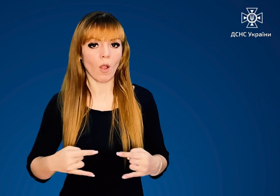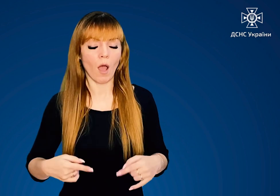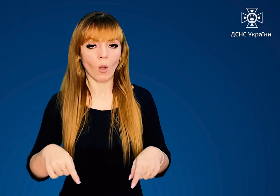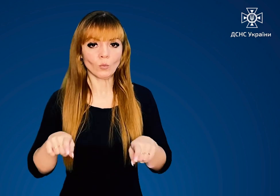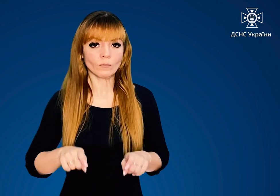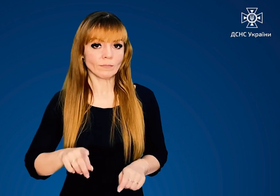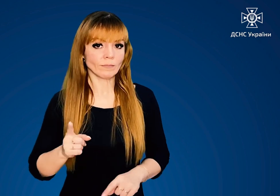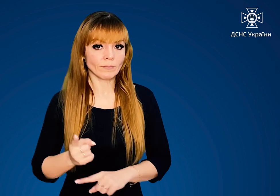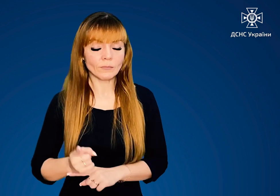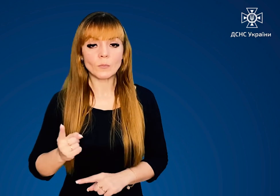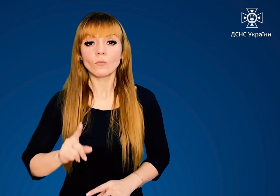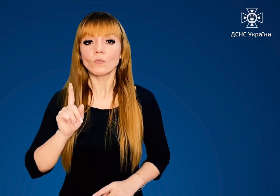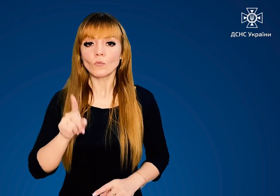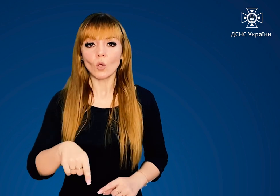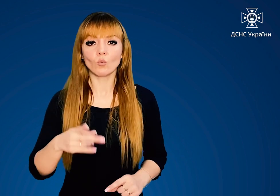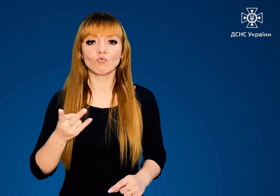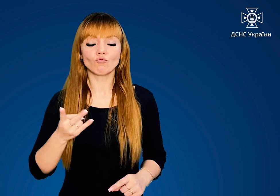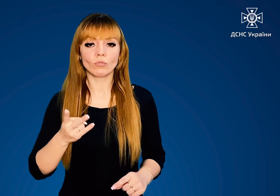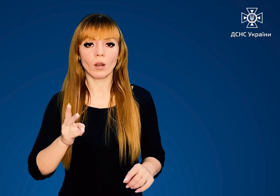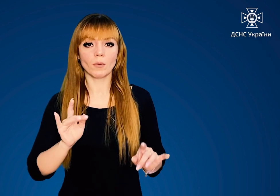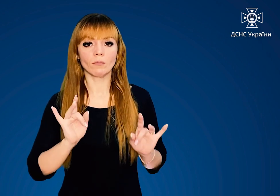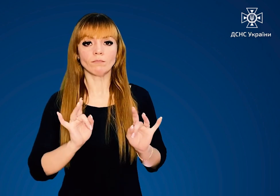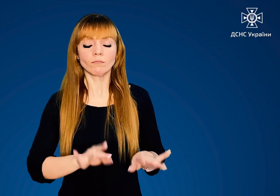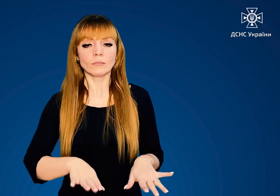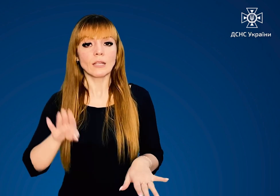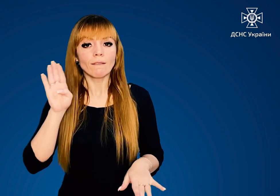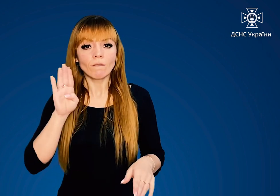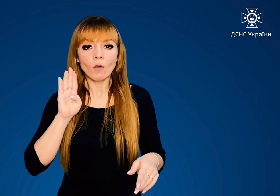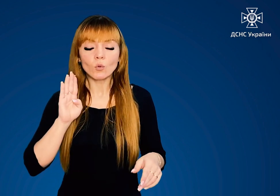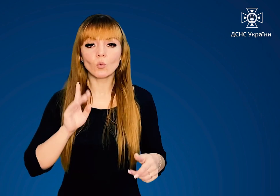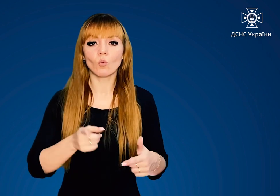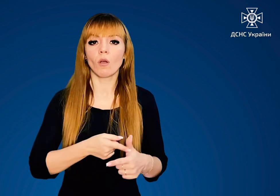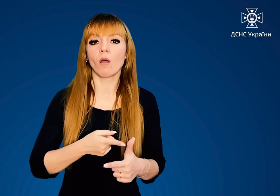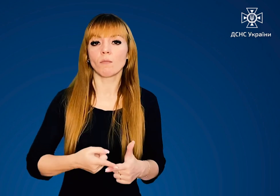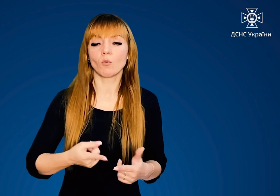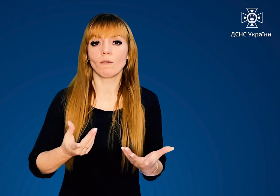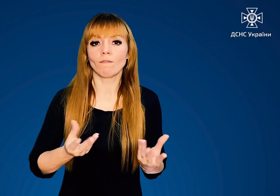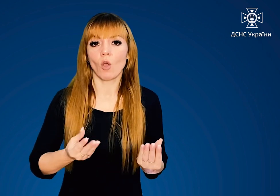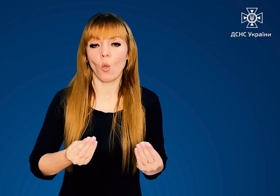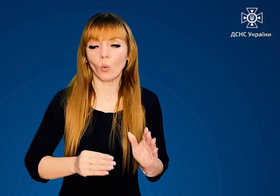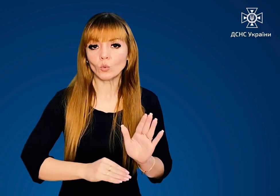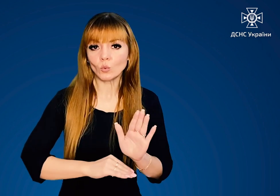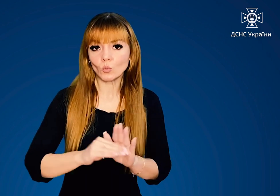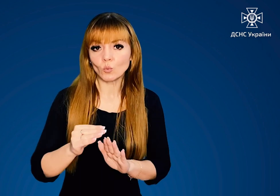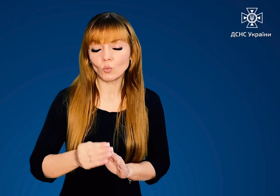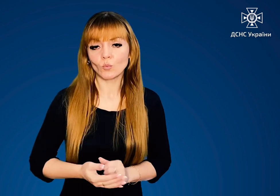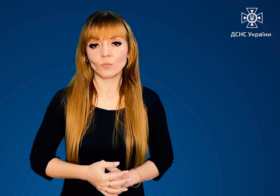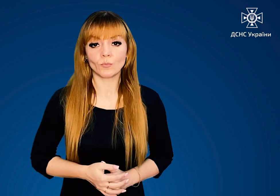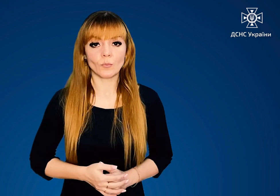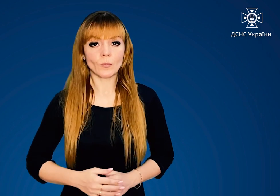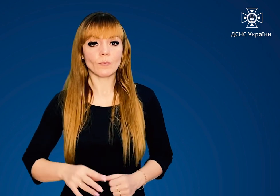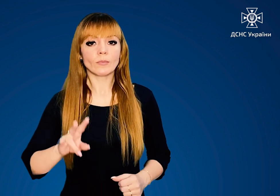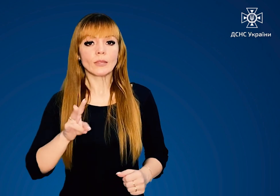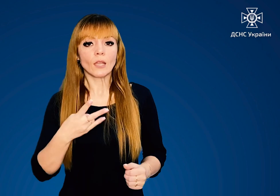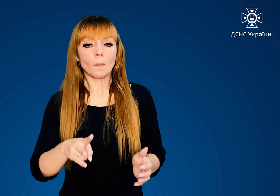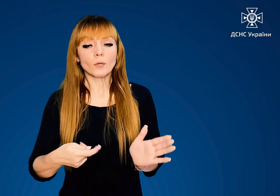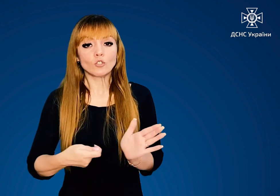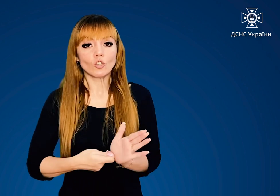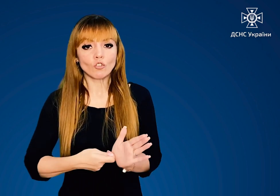акумулятори Також слід уникати контакту з водою чи надмірною вологістю Не